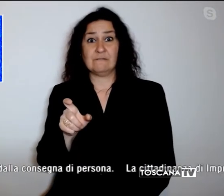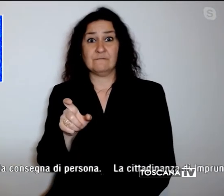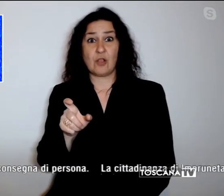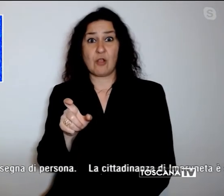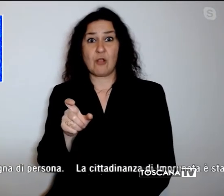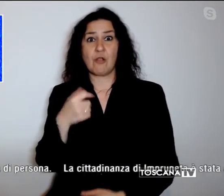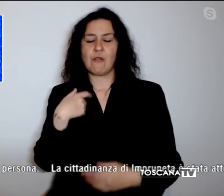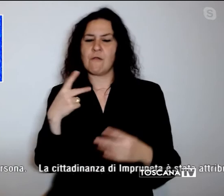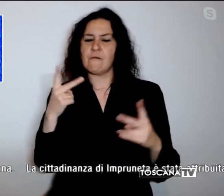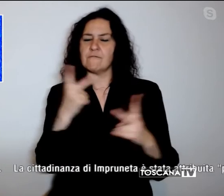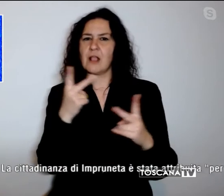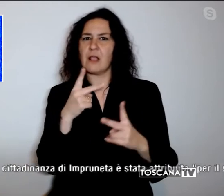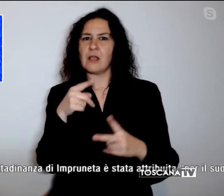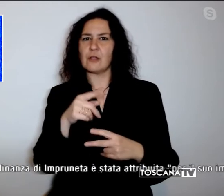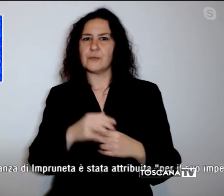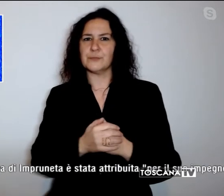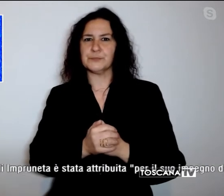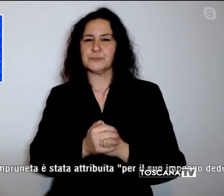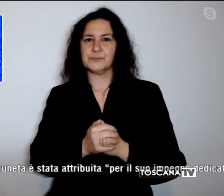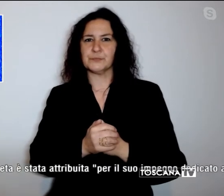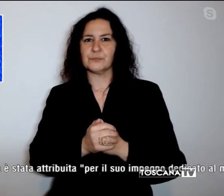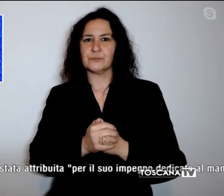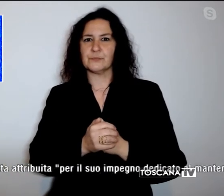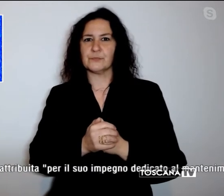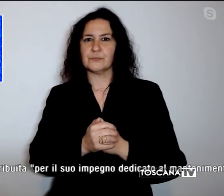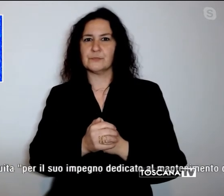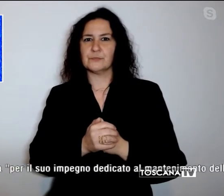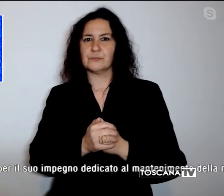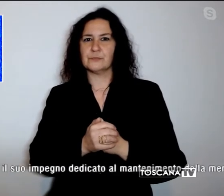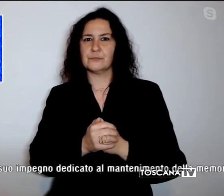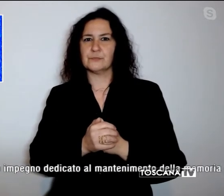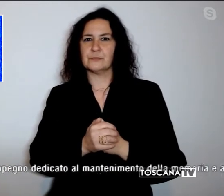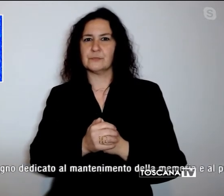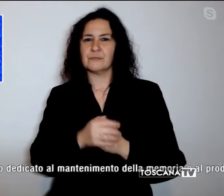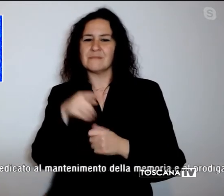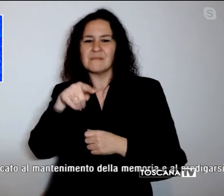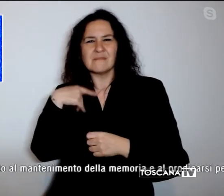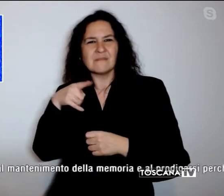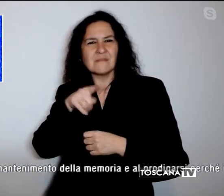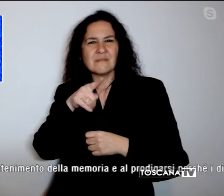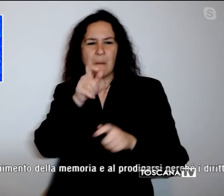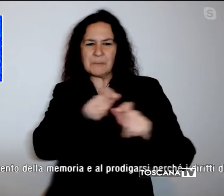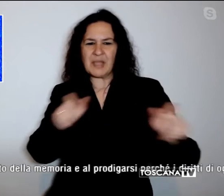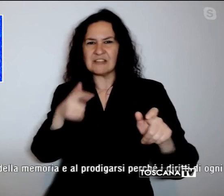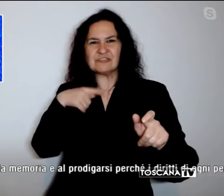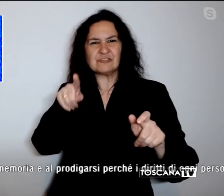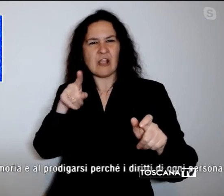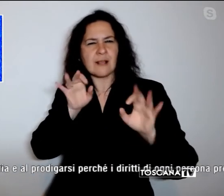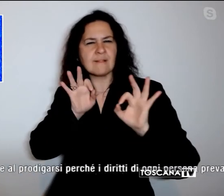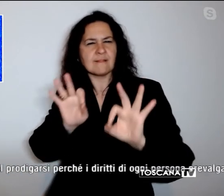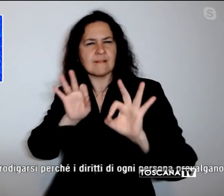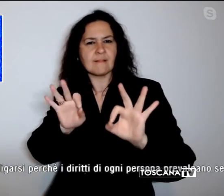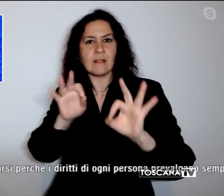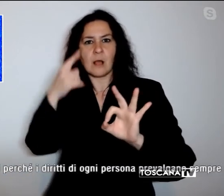di atteggiamenti xenofobi, razzisti e discriminatori.